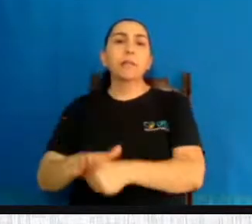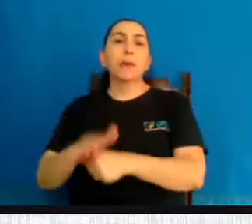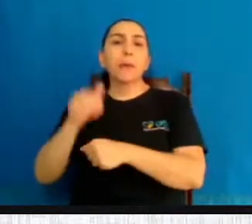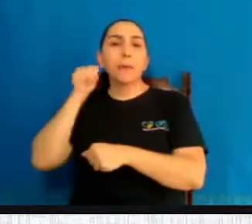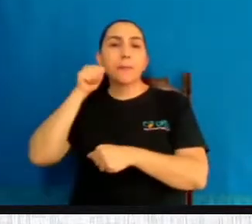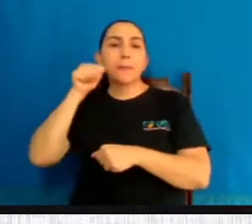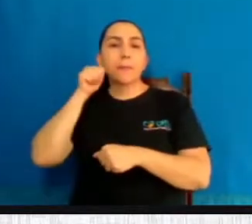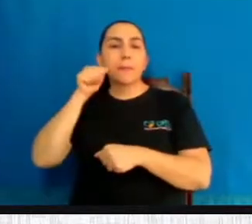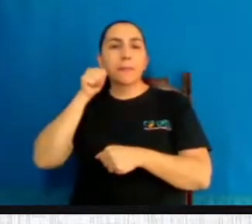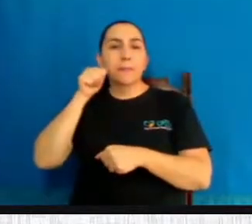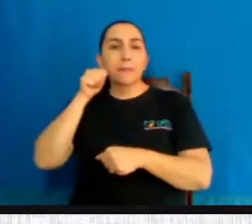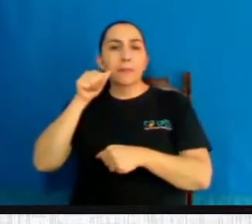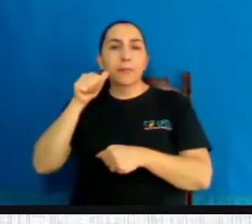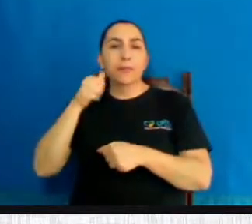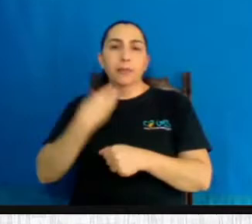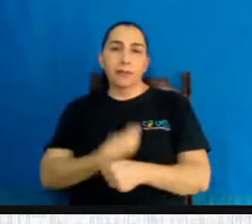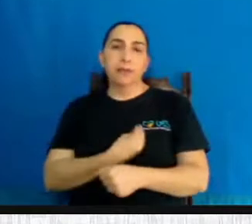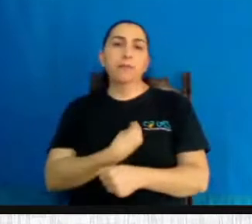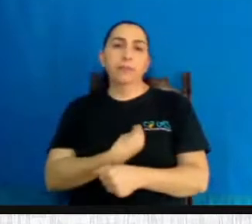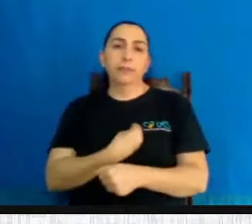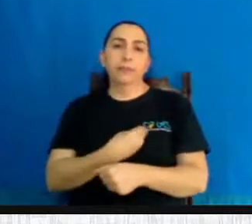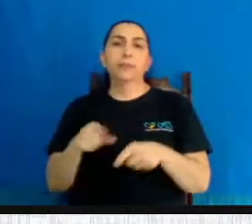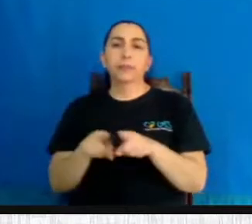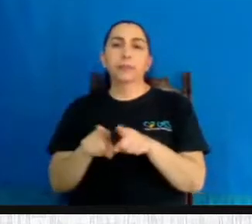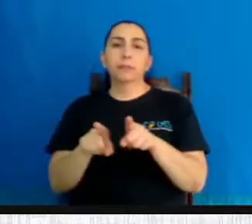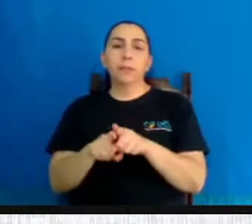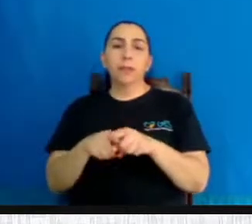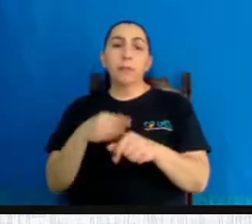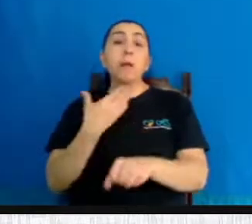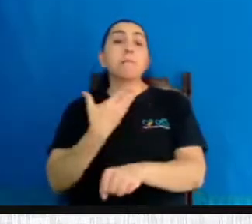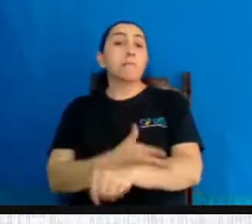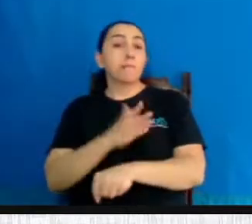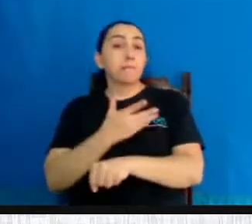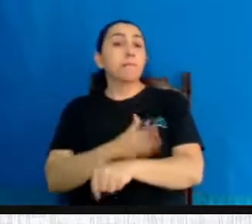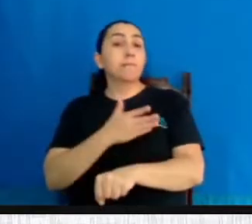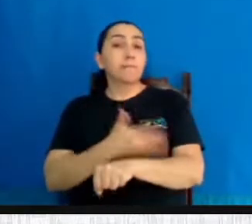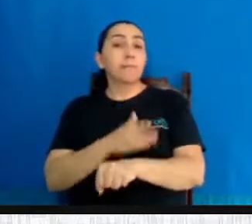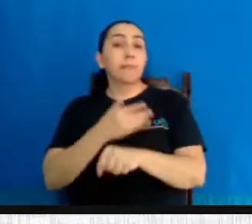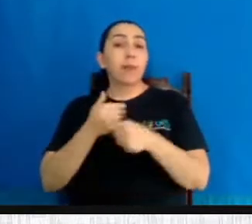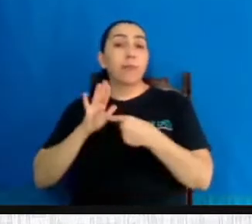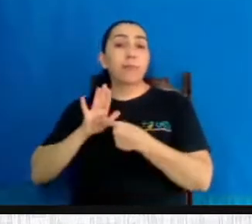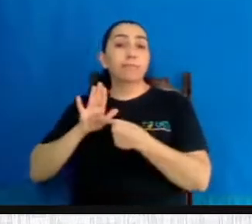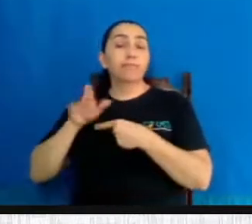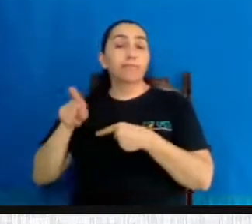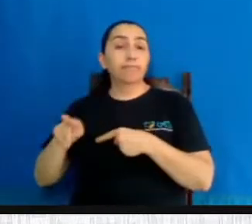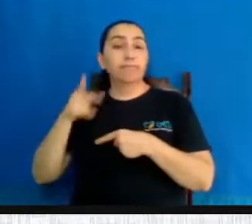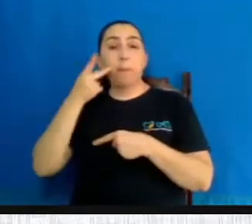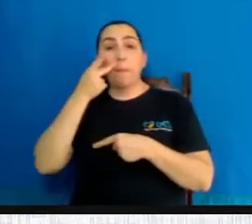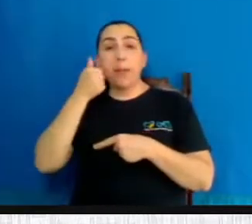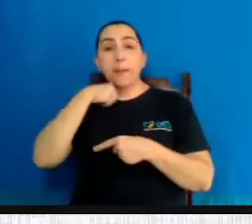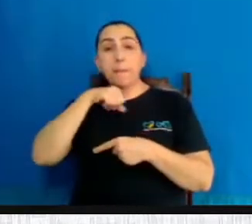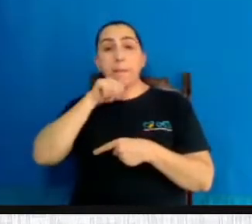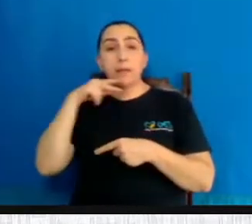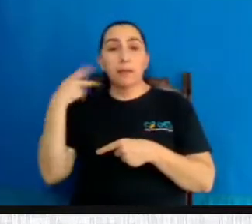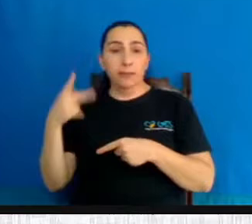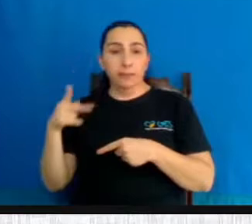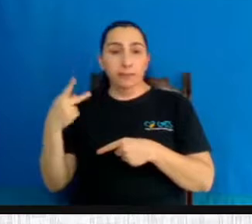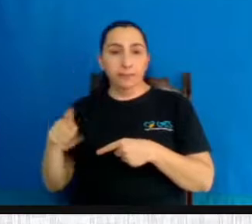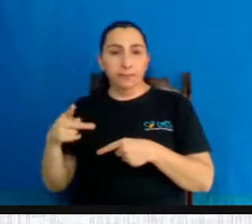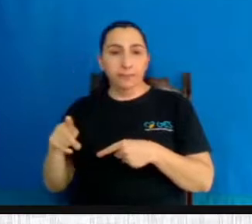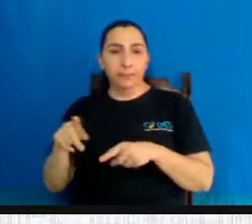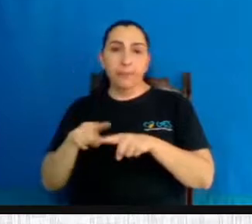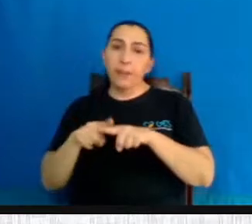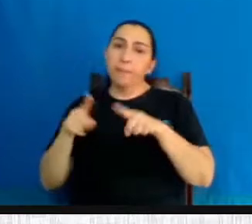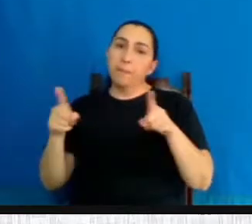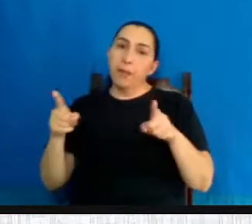e, ao mesmo tempo, apoiar a vida. Então, me parece mais uma prova para os pais do que, propriamente, uma prova para a criança. Mas a